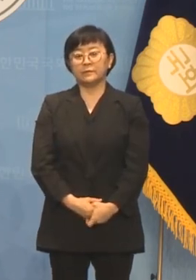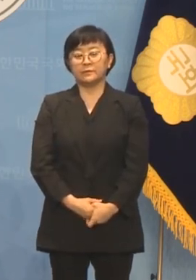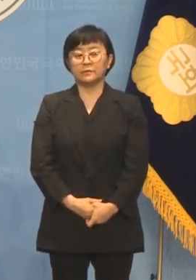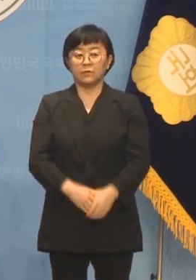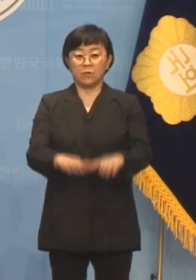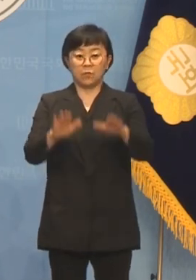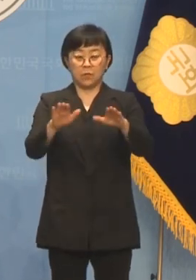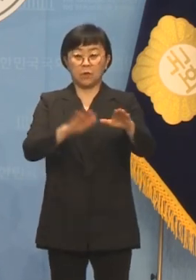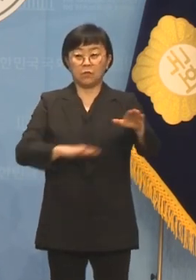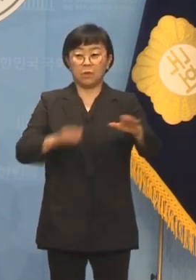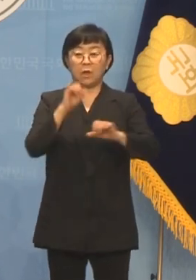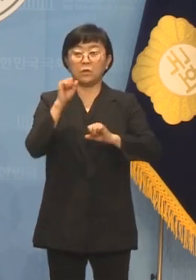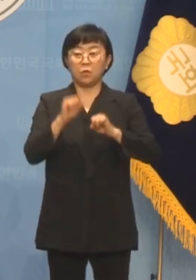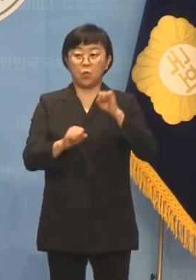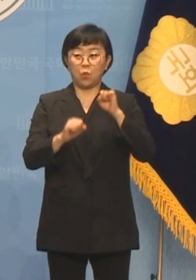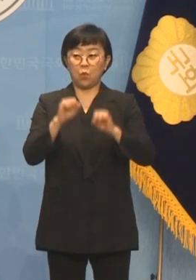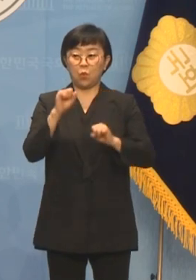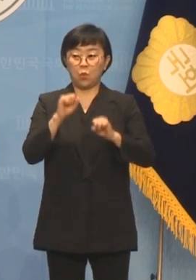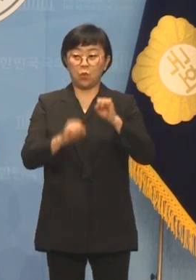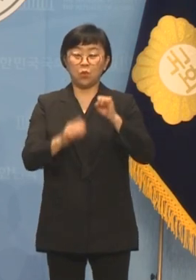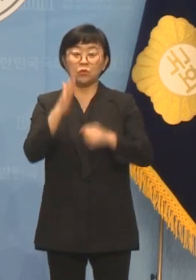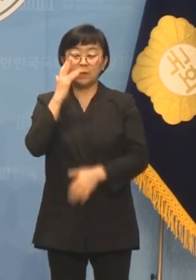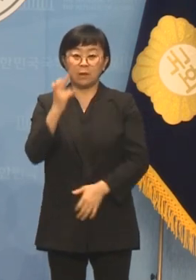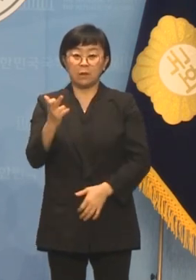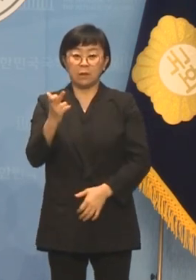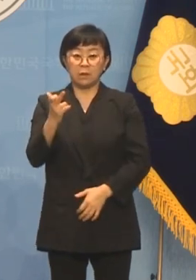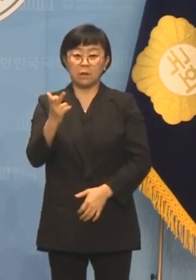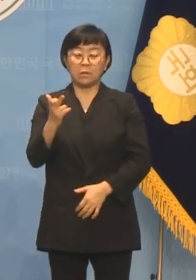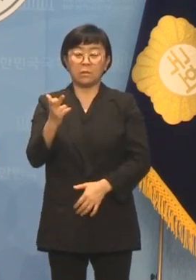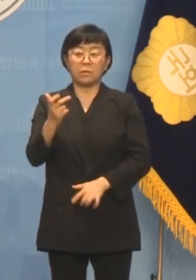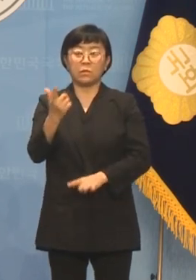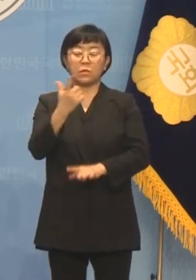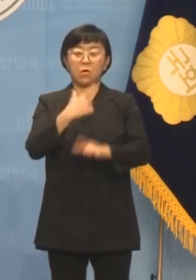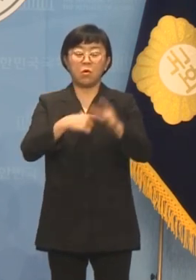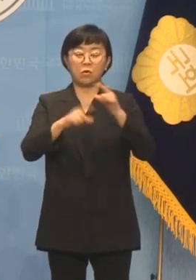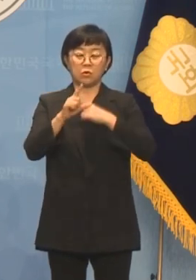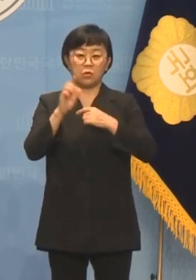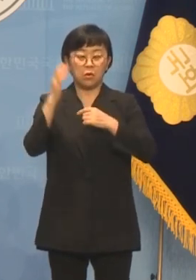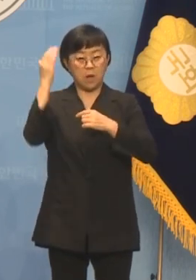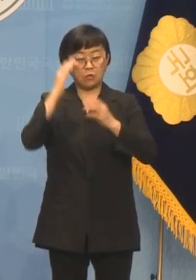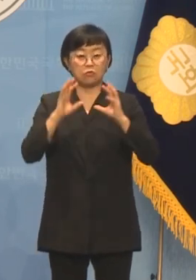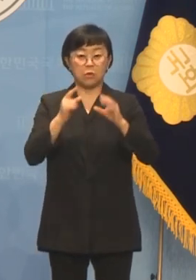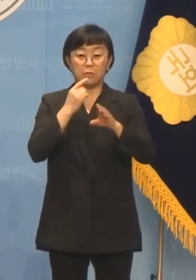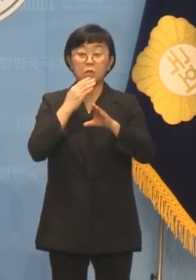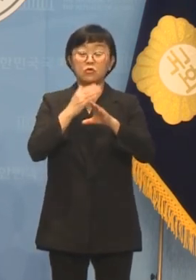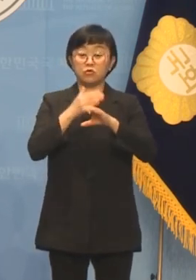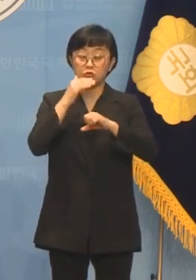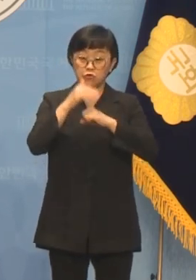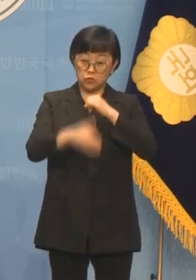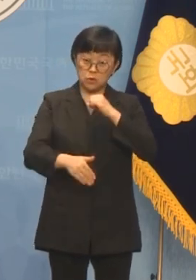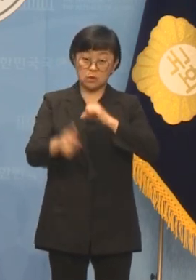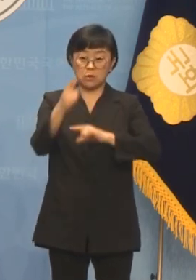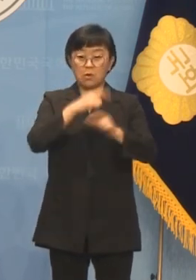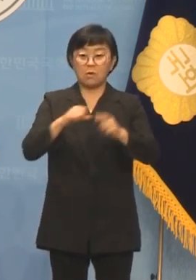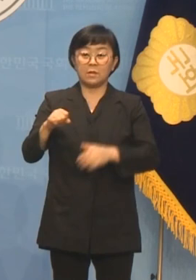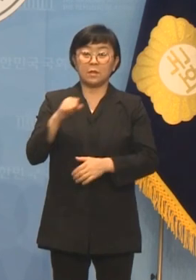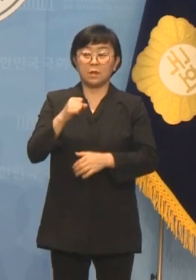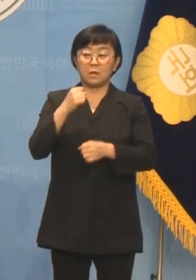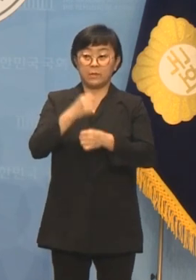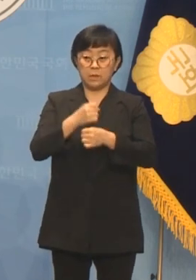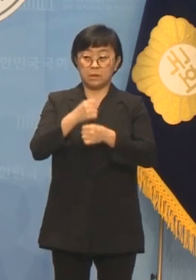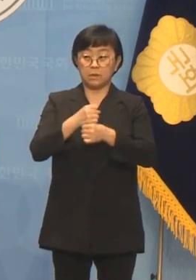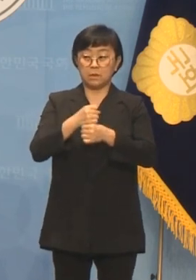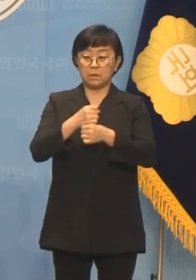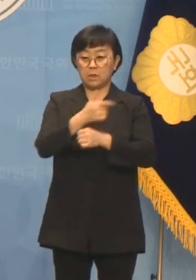오늘 우리의 행동이 울산 나아가 대한민국의 민주주의를 더욱 굳건히 할 것입니다.